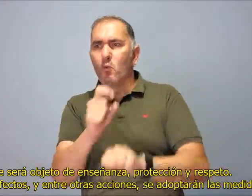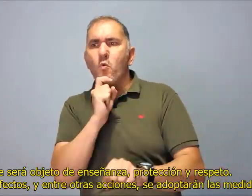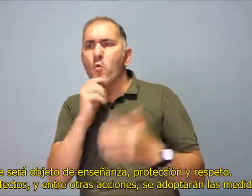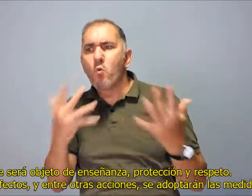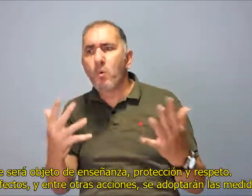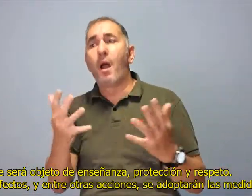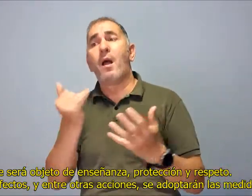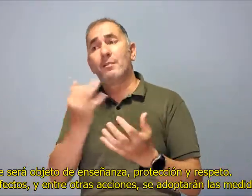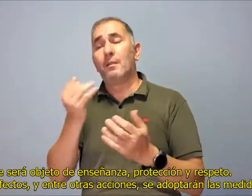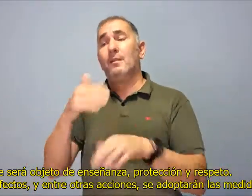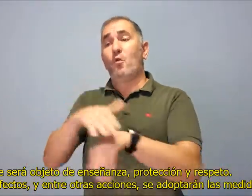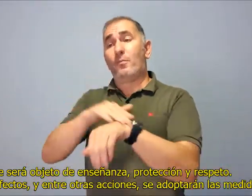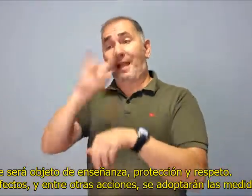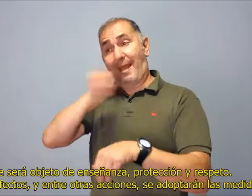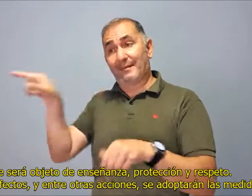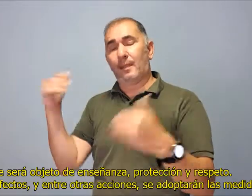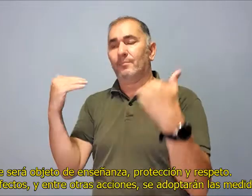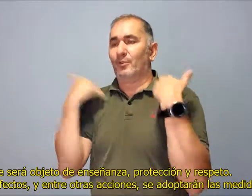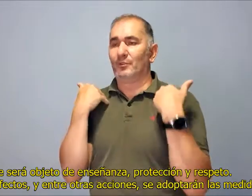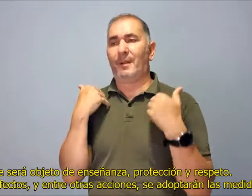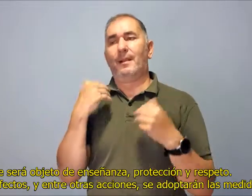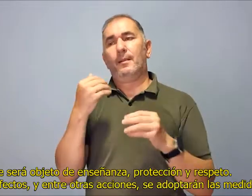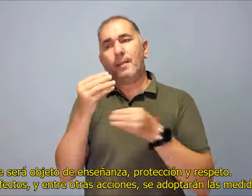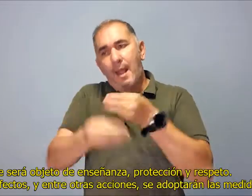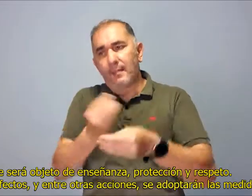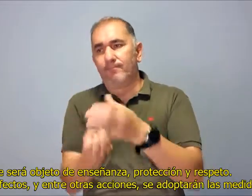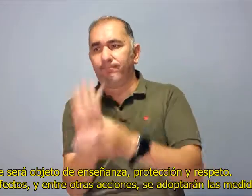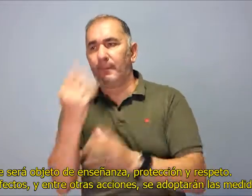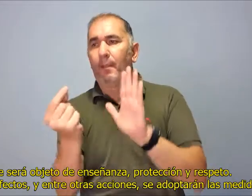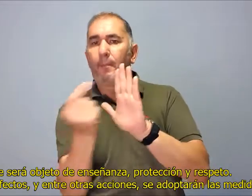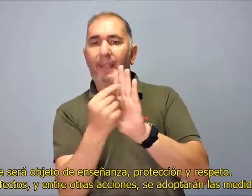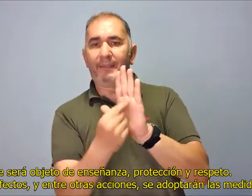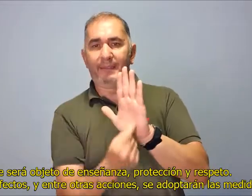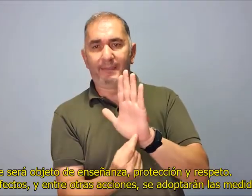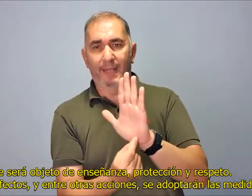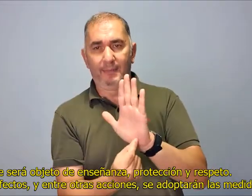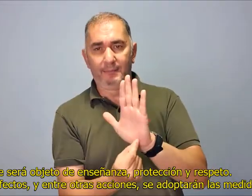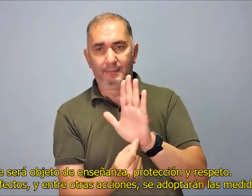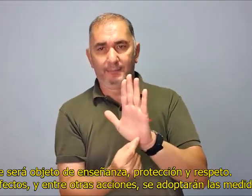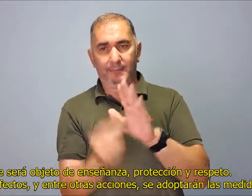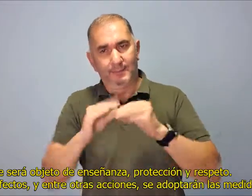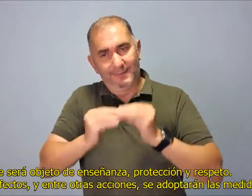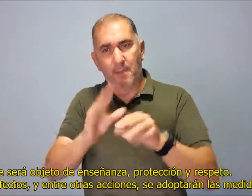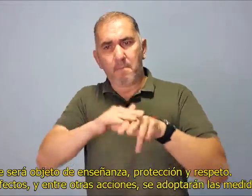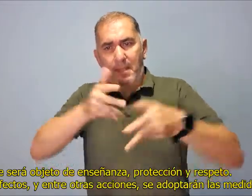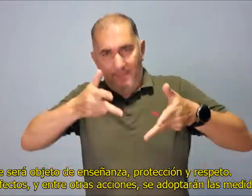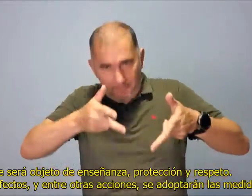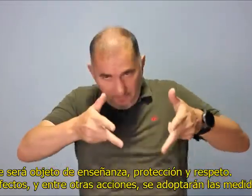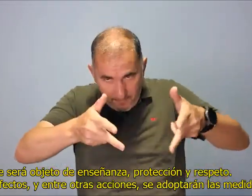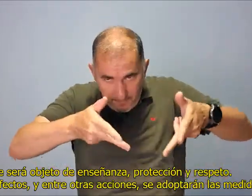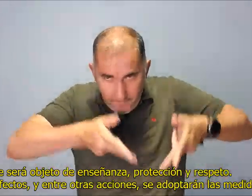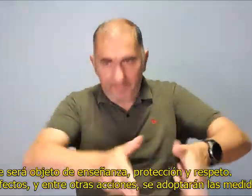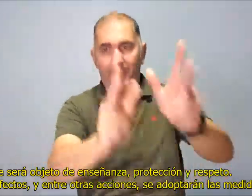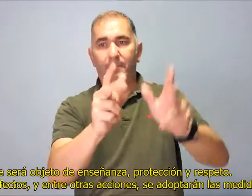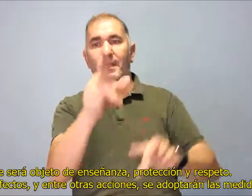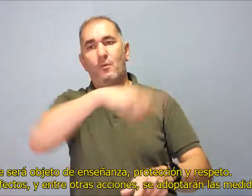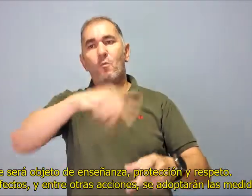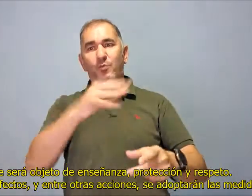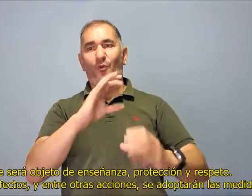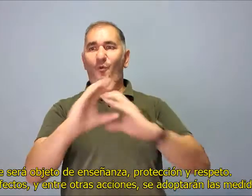adoptarán las medidas que permitan la comunicación a través de la lengua